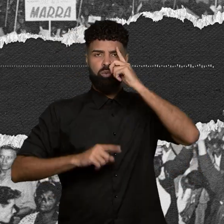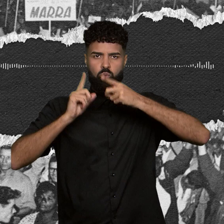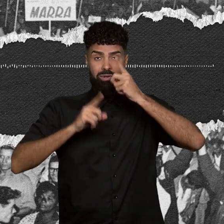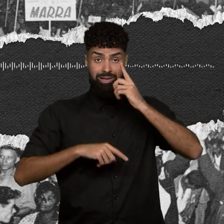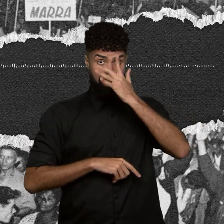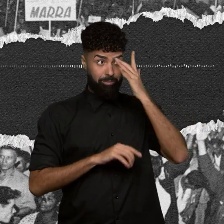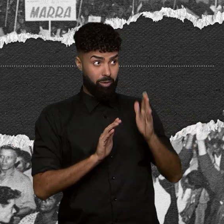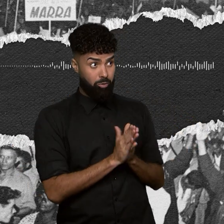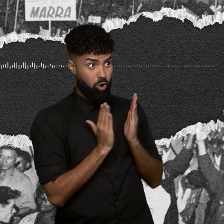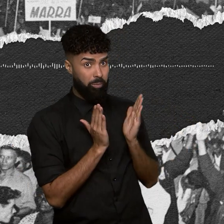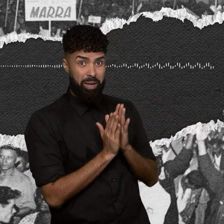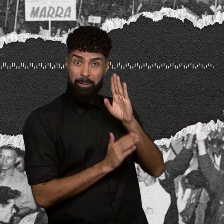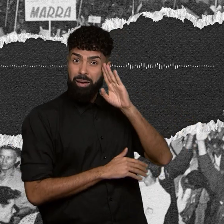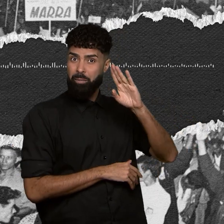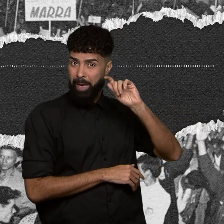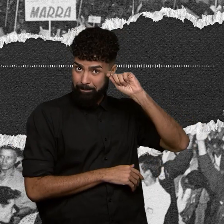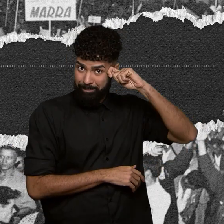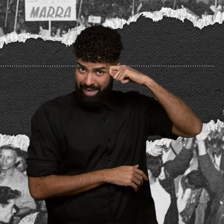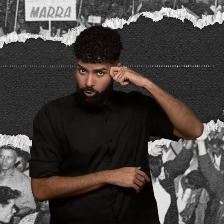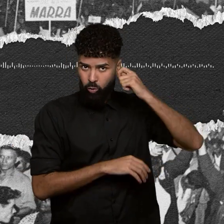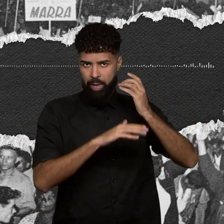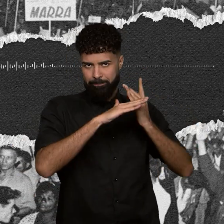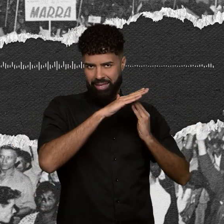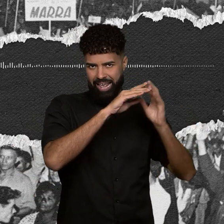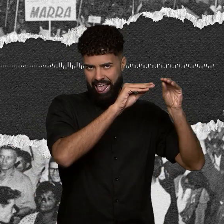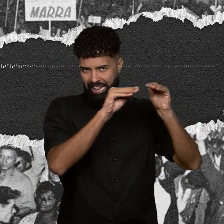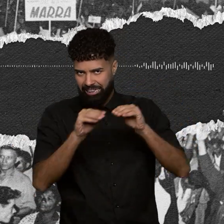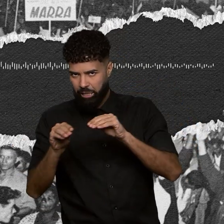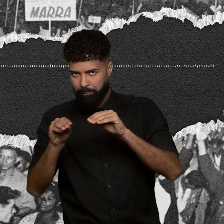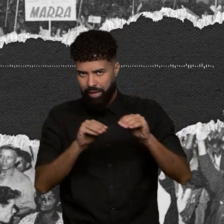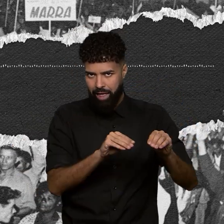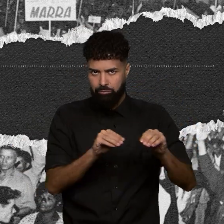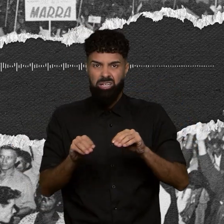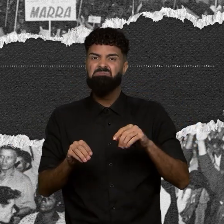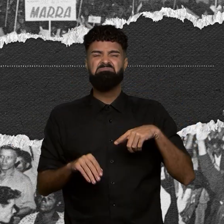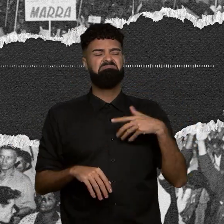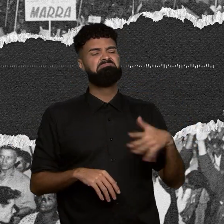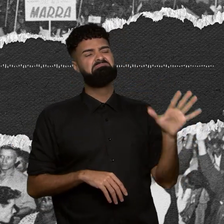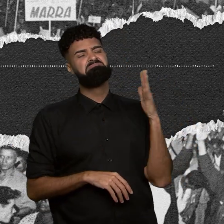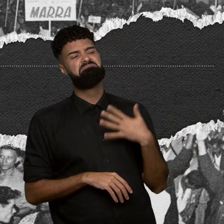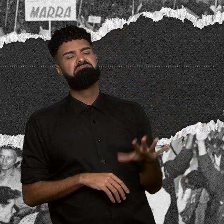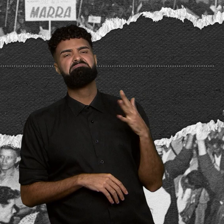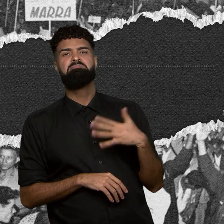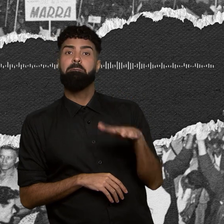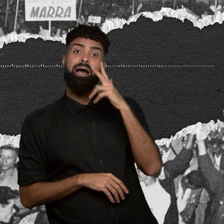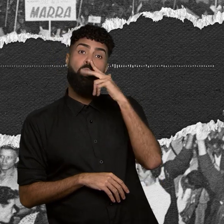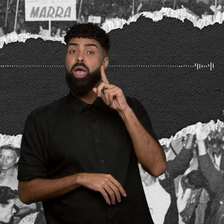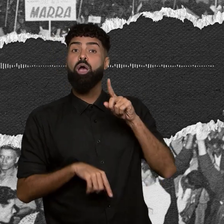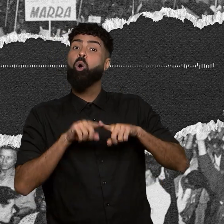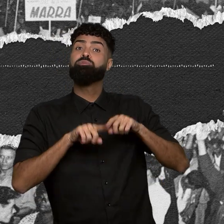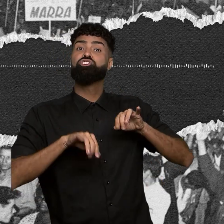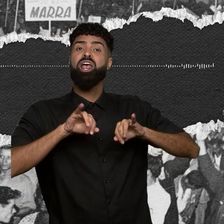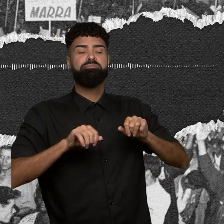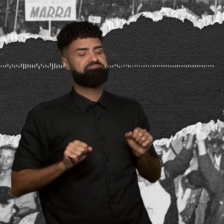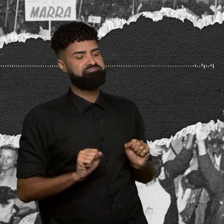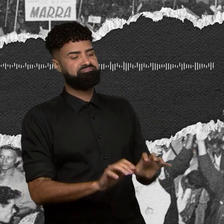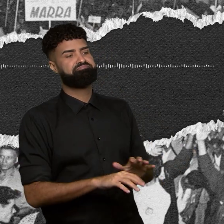especialmente pretas e migrantes, foram tratadas como coisas em um quarto de despejo, prontas para serem jogadas fora